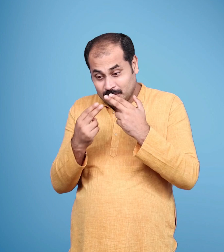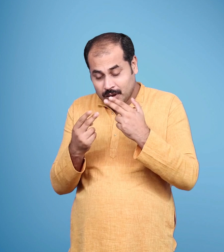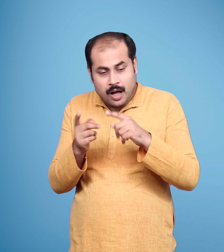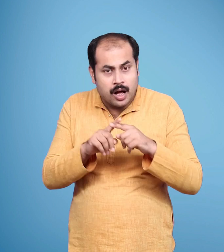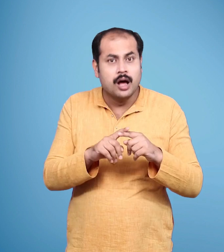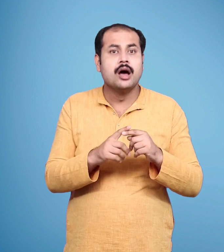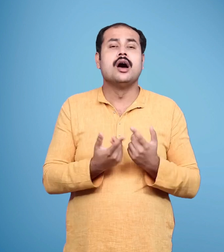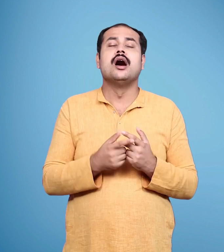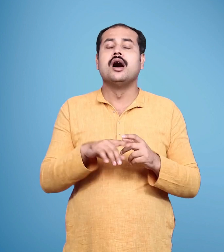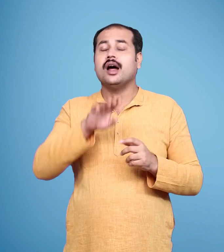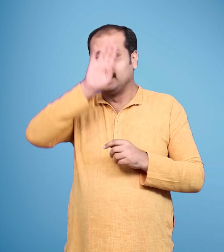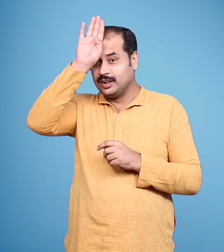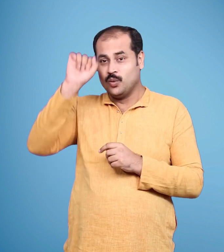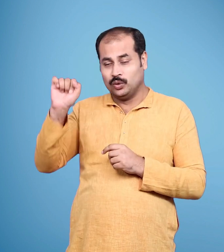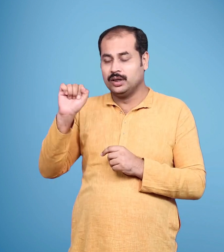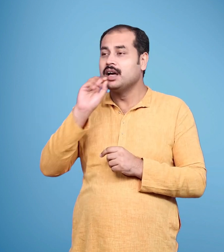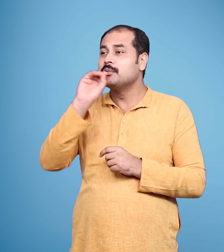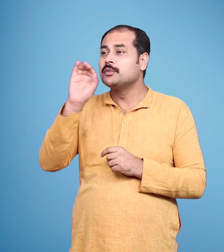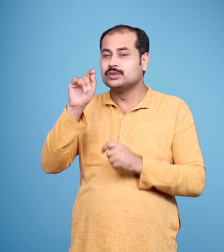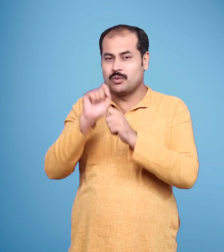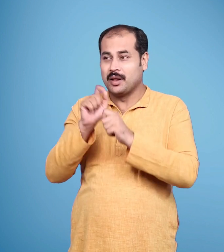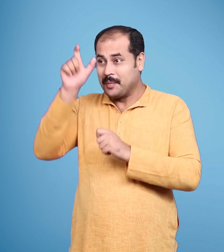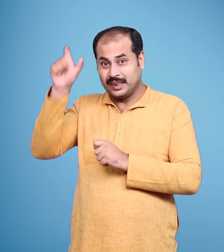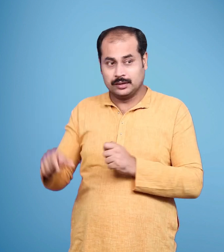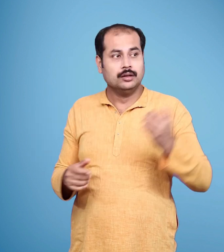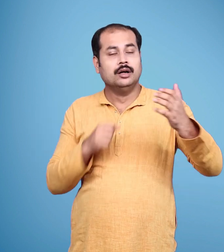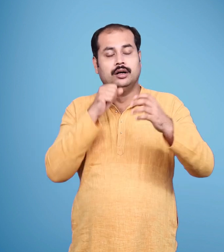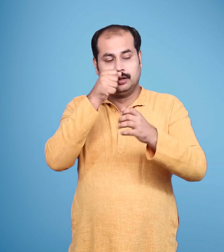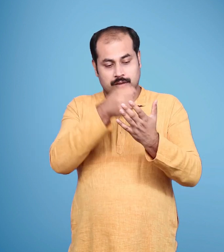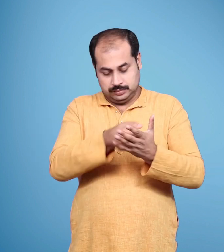खीख उसी समय अयुद्या से गुर्षवार दूद महा पहुँची